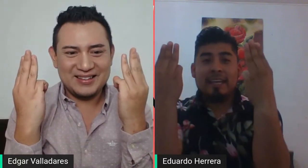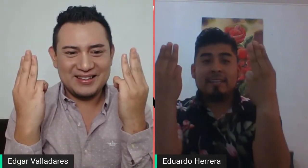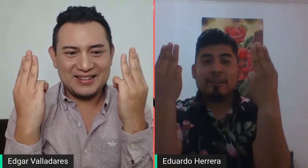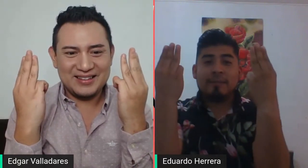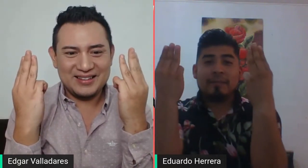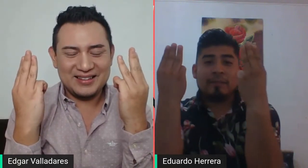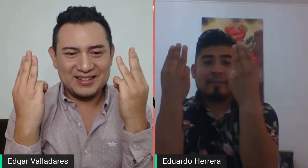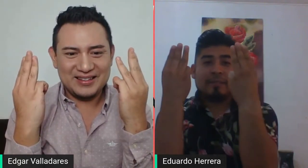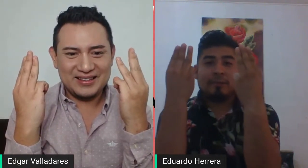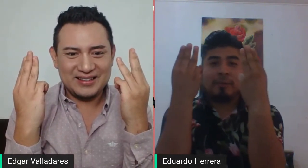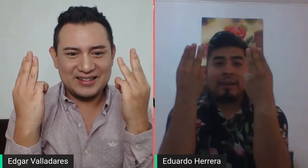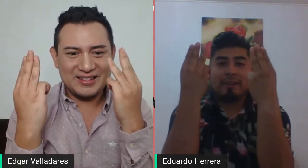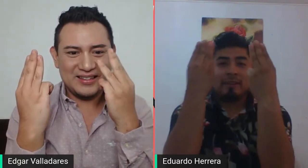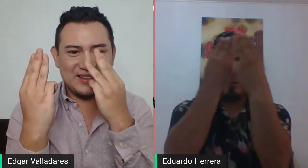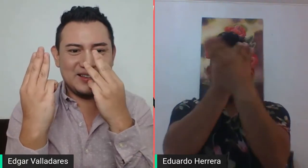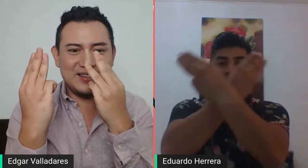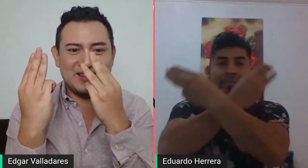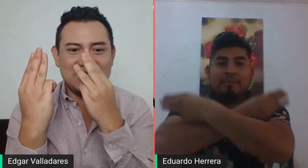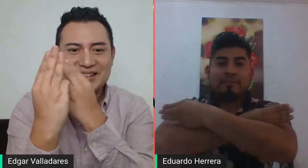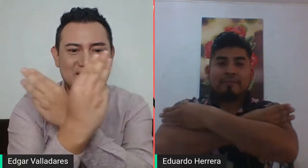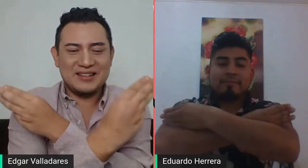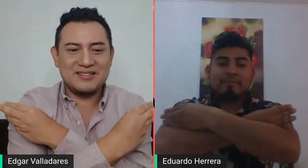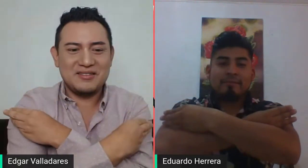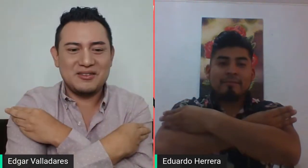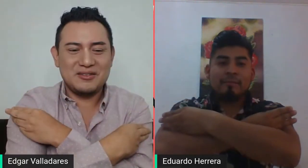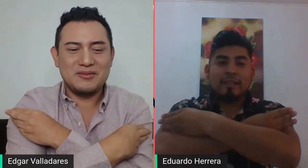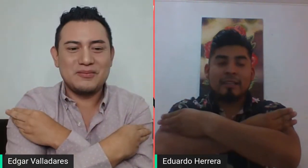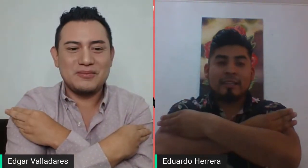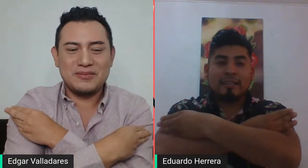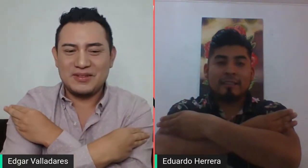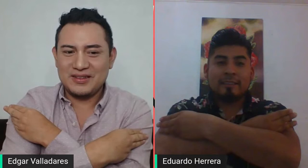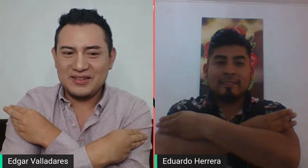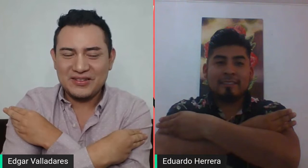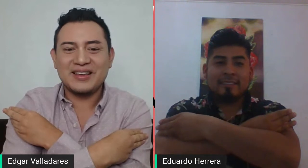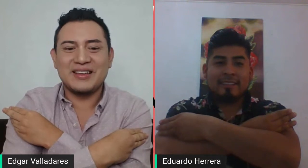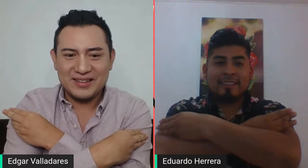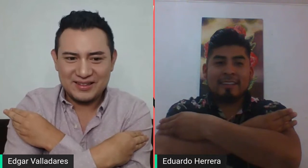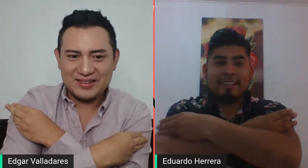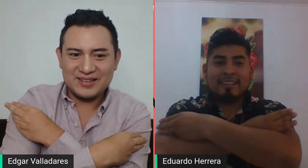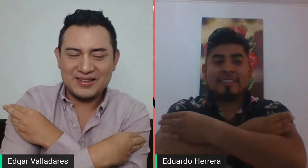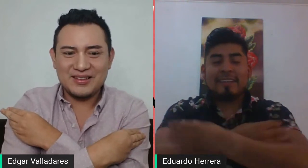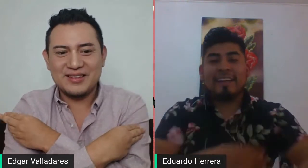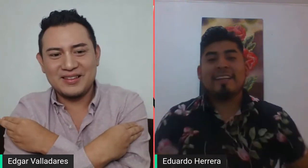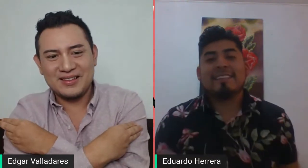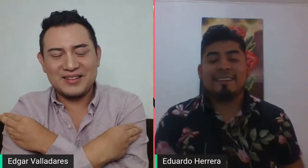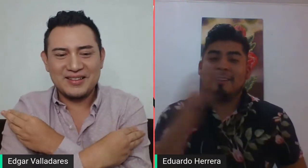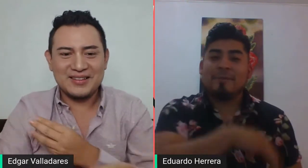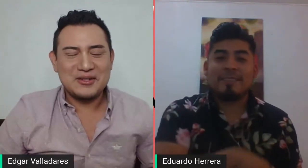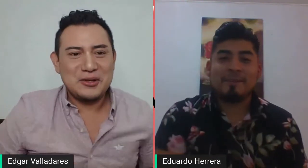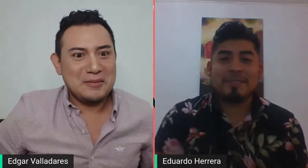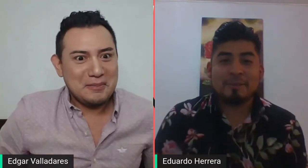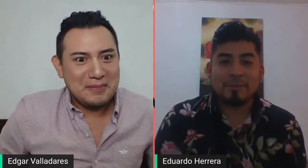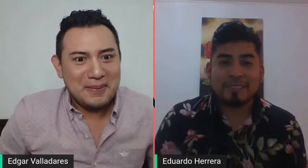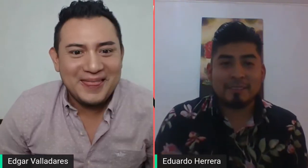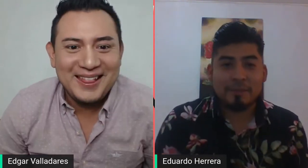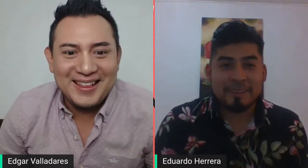Y solamente vamos a hacer un pequeño cruce. Madrina. Ok. ¿Sale? Comenzamos desde un principio.